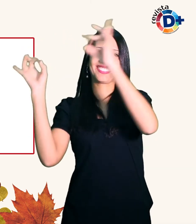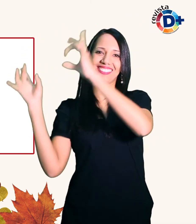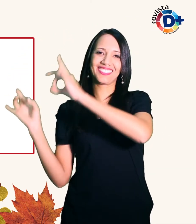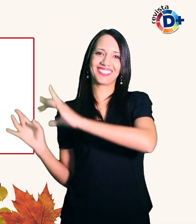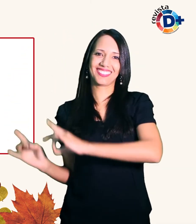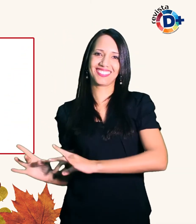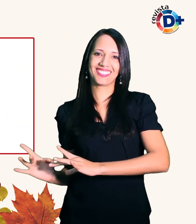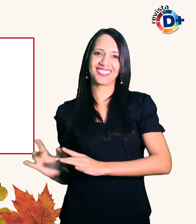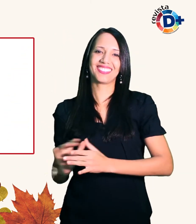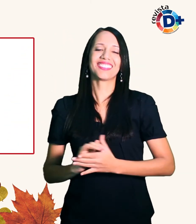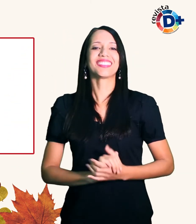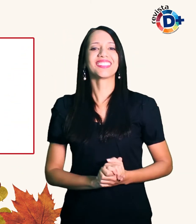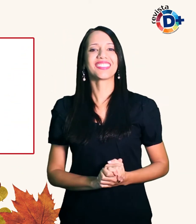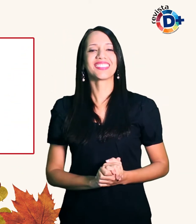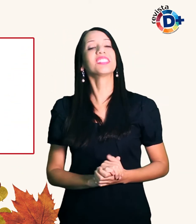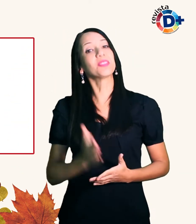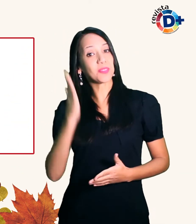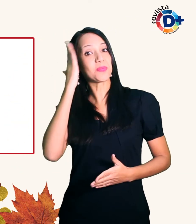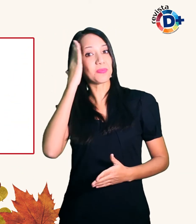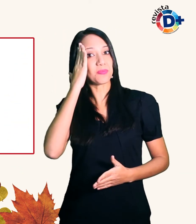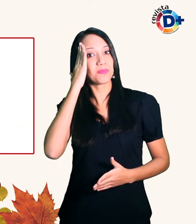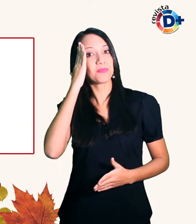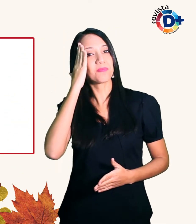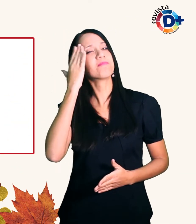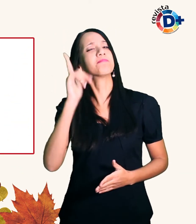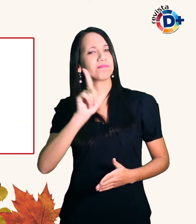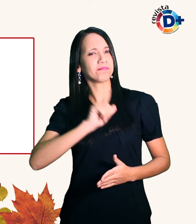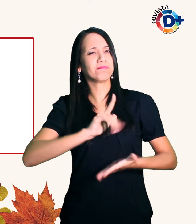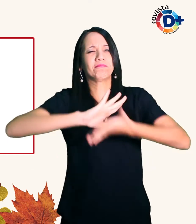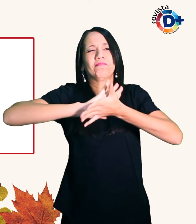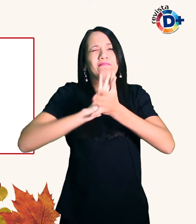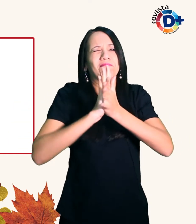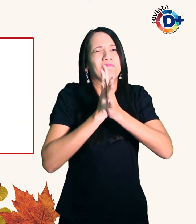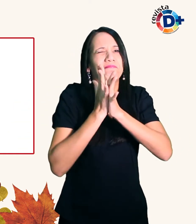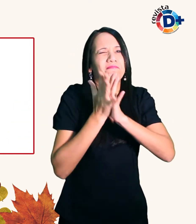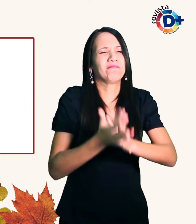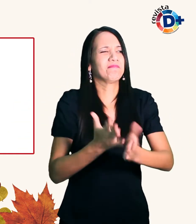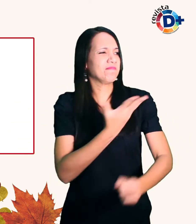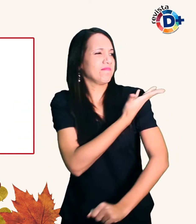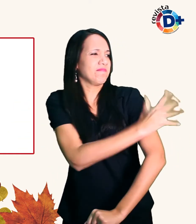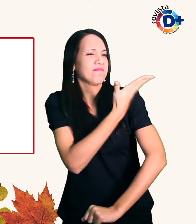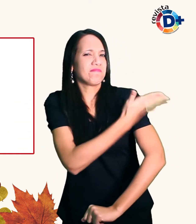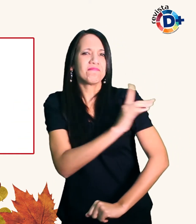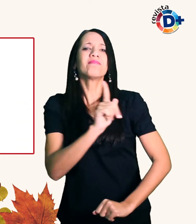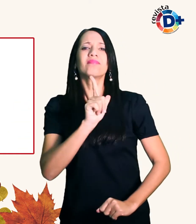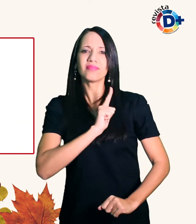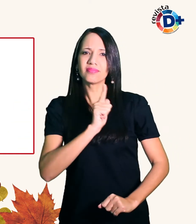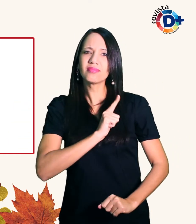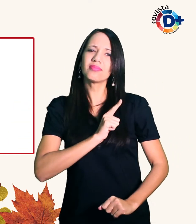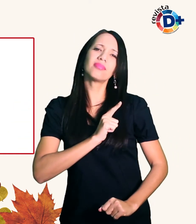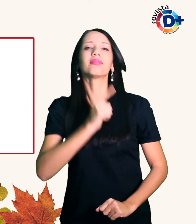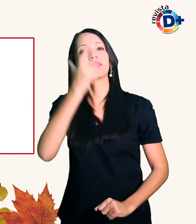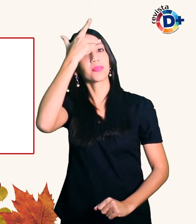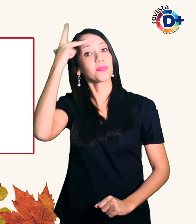É sabido o enorme preconceito que converge para as pessoas com algum tipo de deficiência